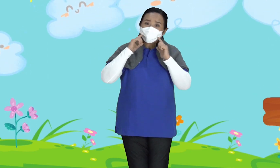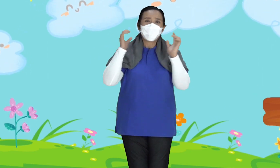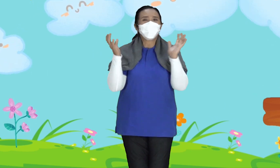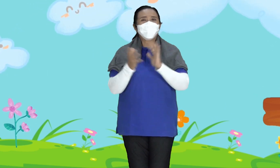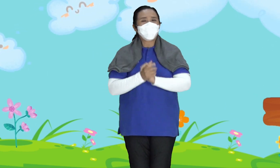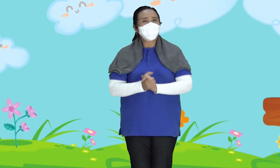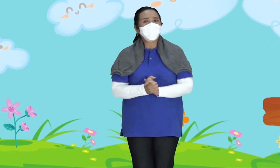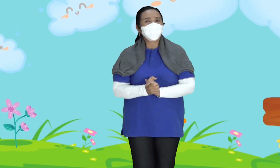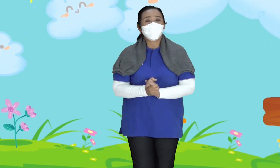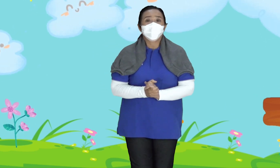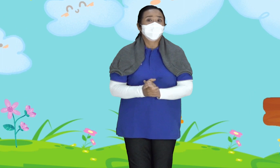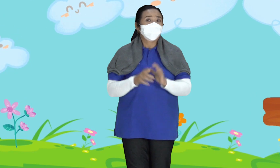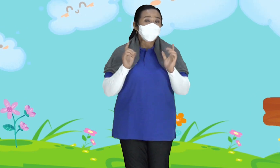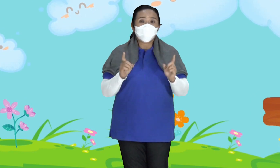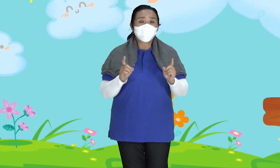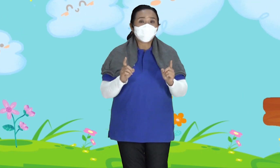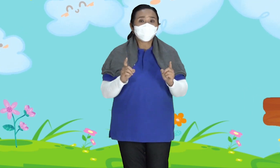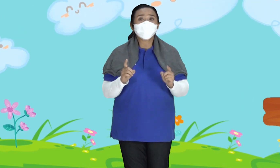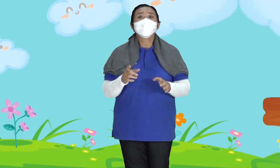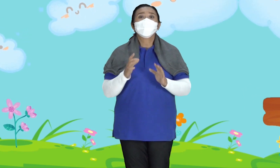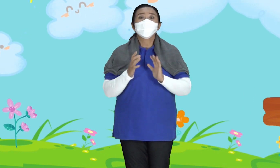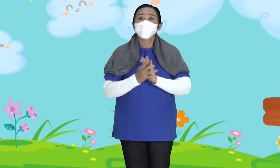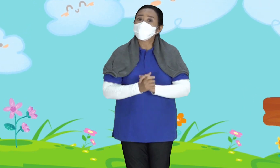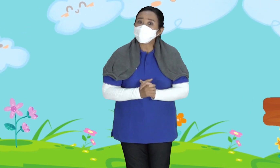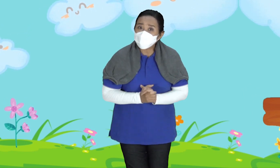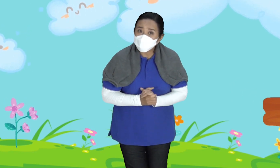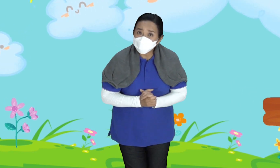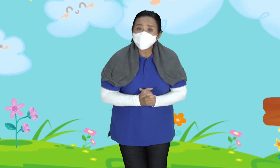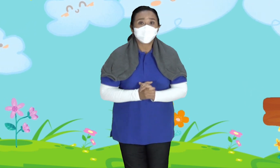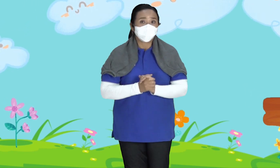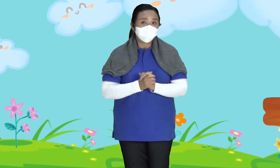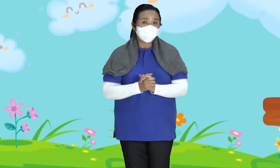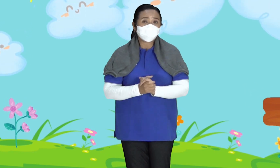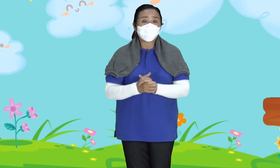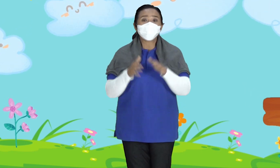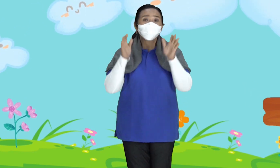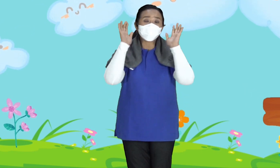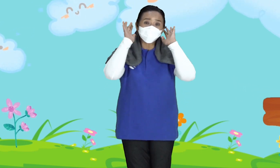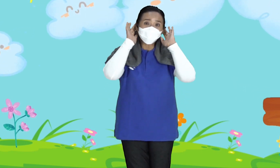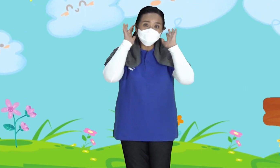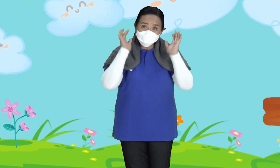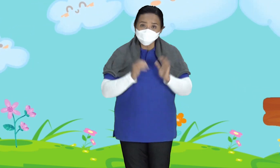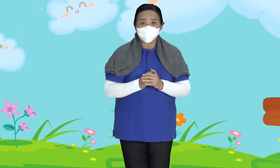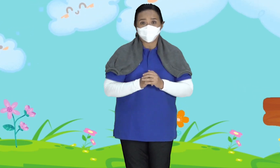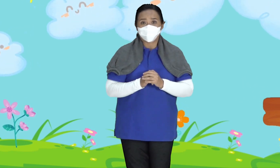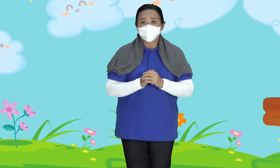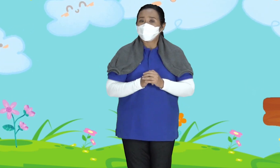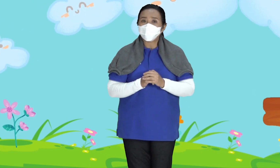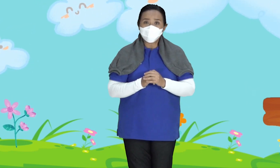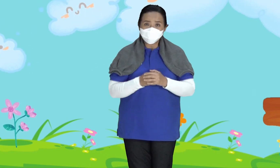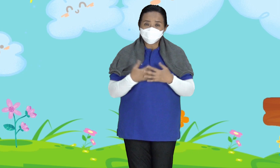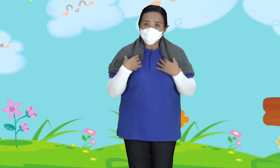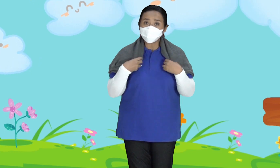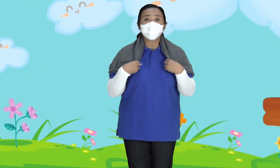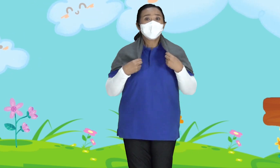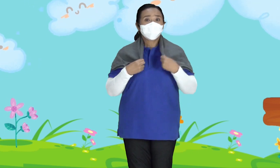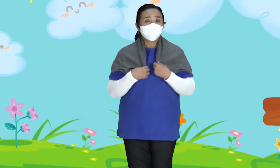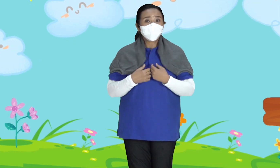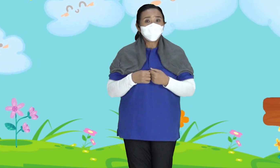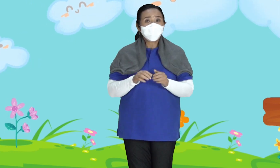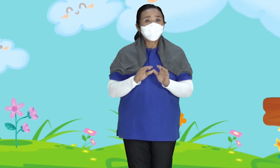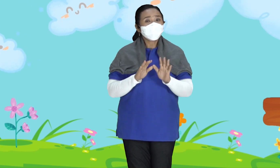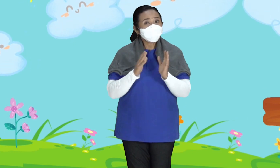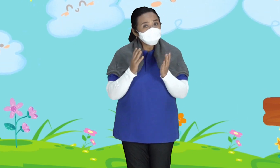Oke Nah anak-anak Udah siap Mendengarkan firman Tuhan Kalau udah siap